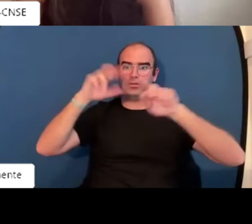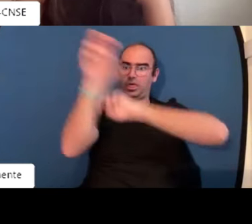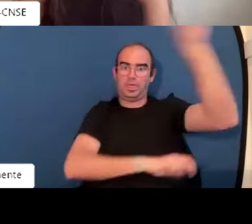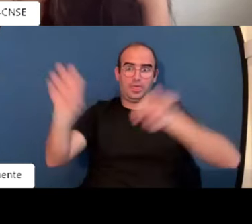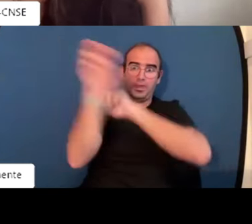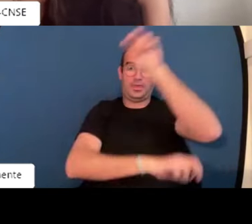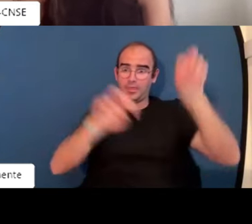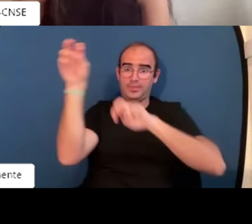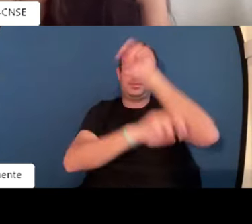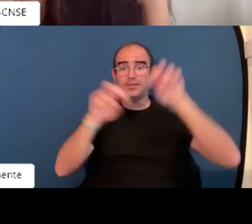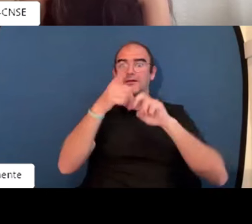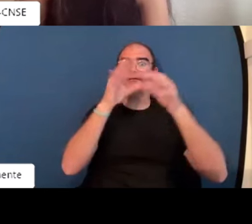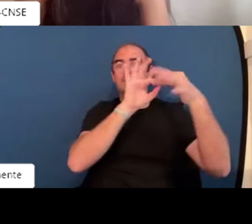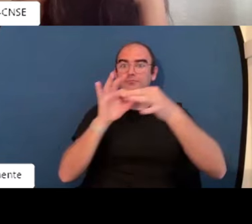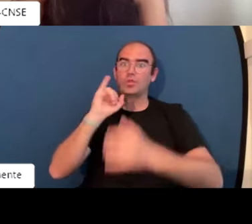una frontera